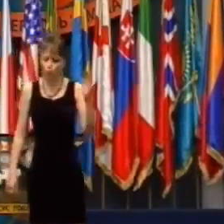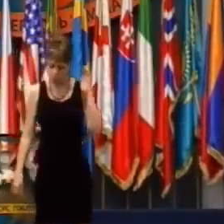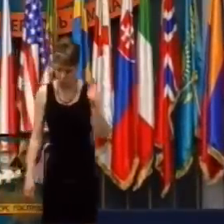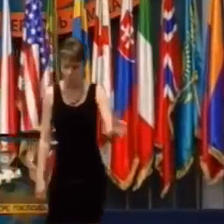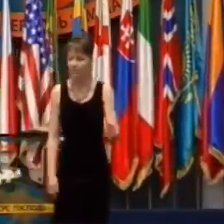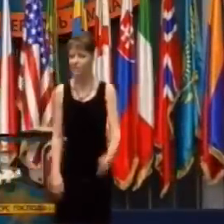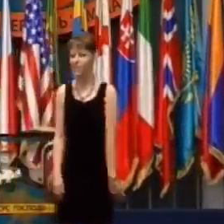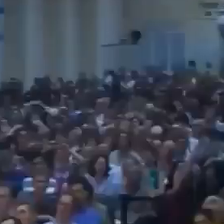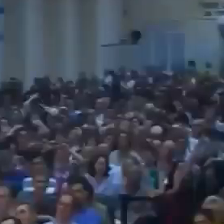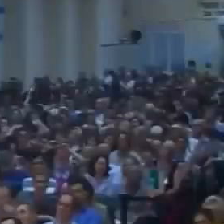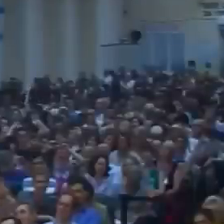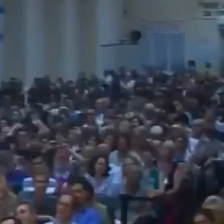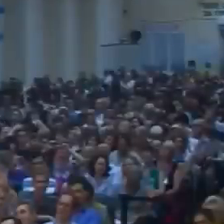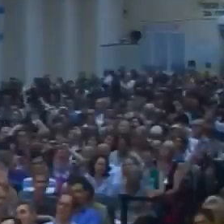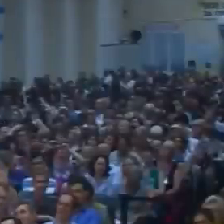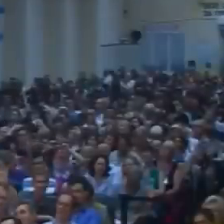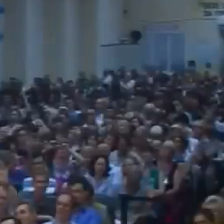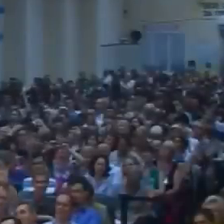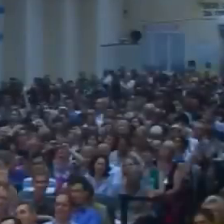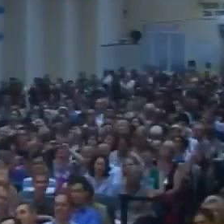Aj vy máte autoritu.